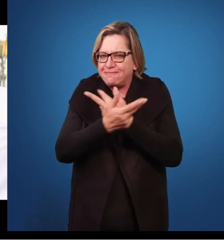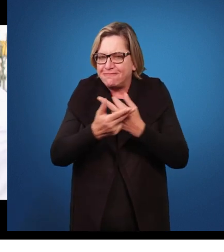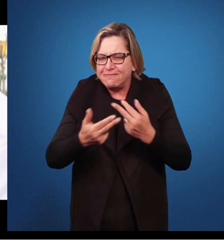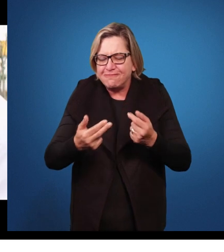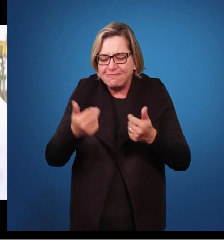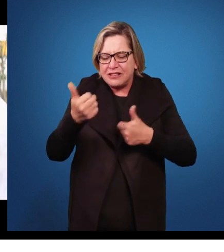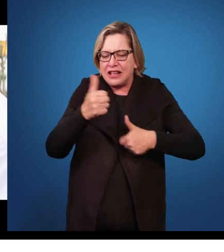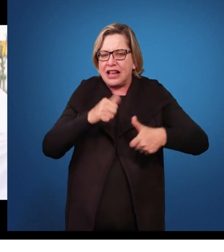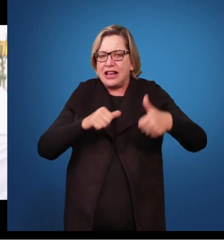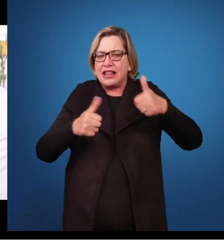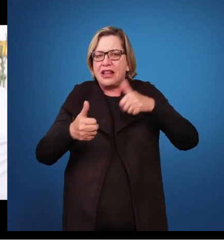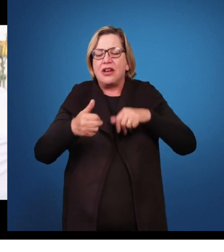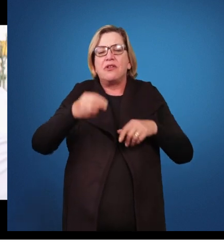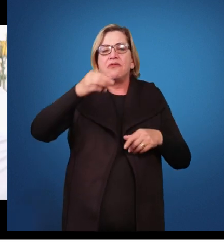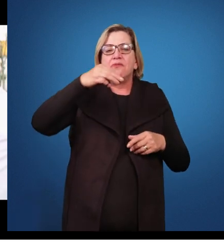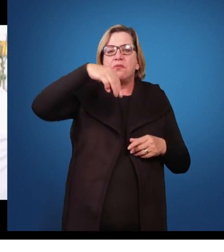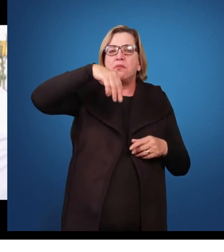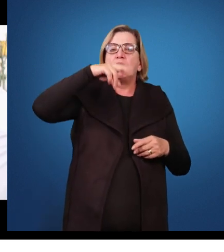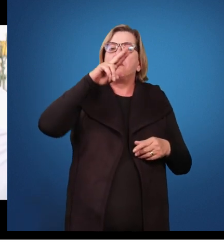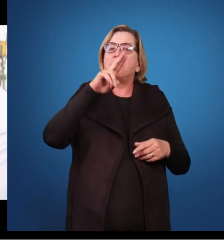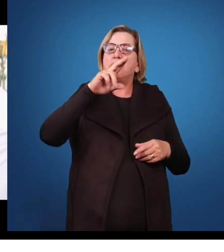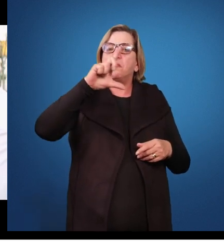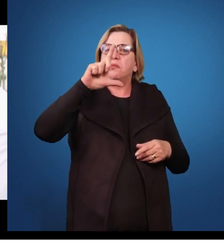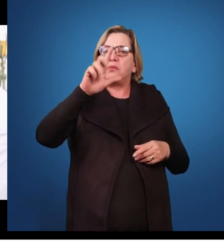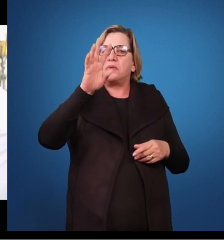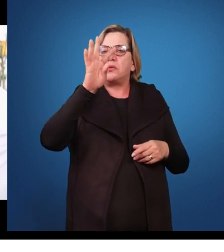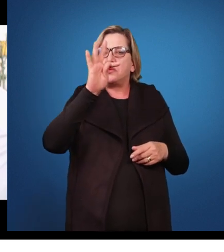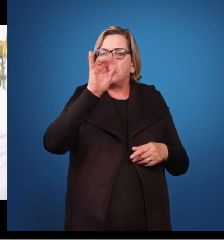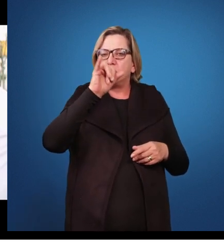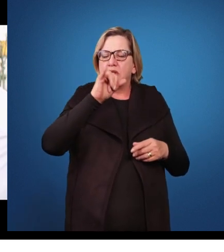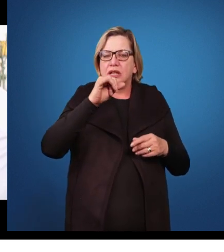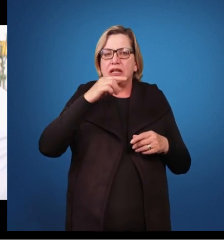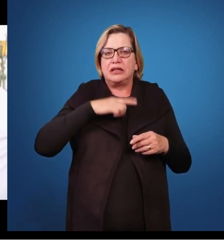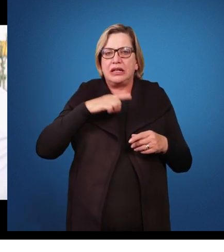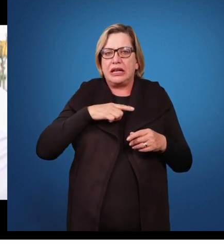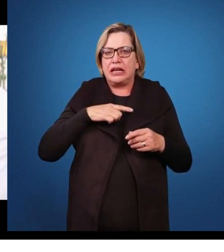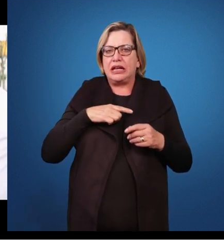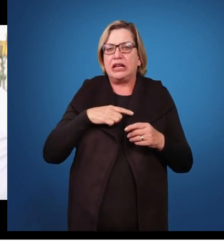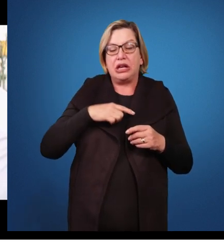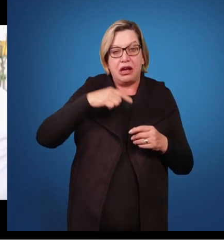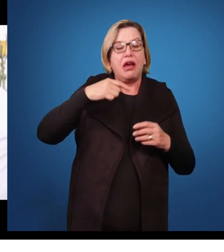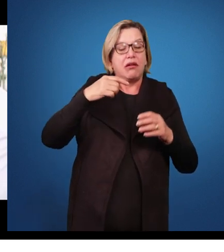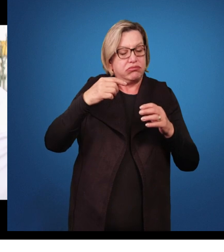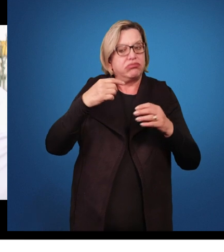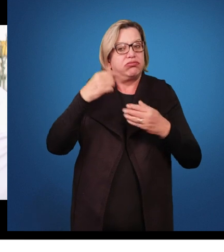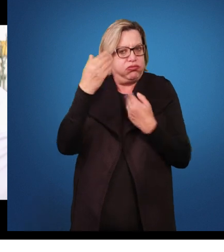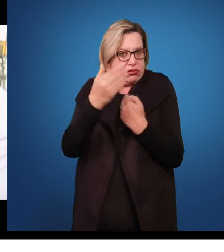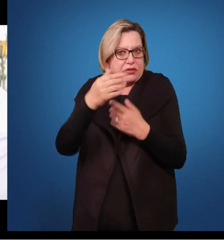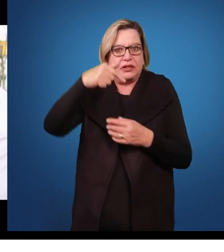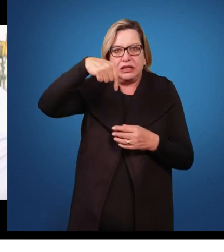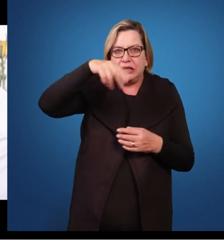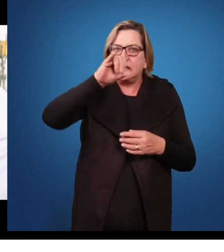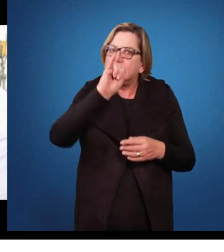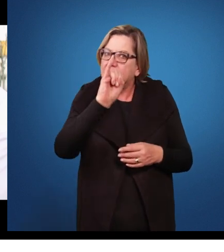multidimensional. Então, você tem um teste de avaliação de coeficiência de inteligência, mas você tem uma